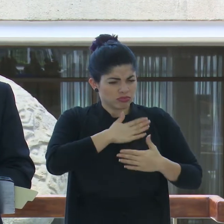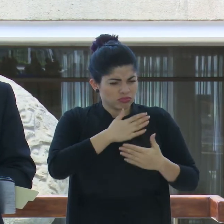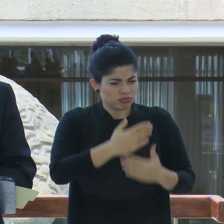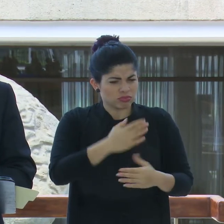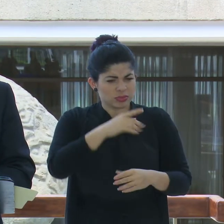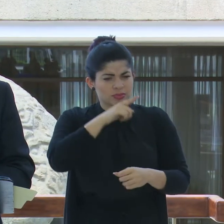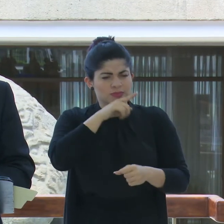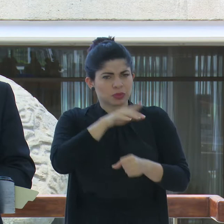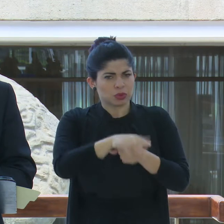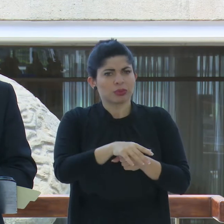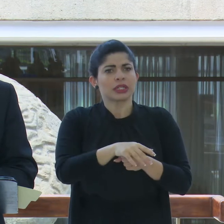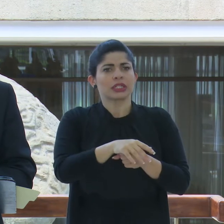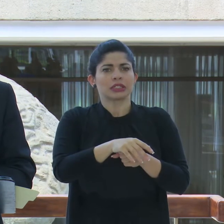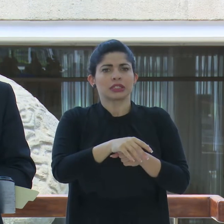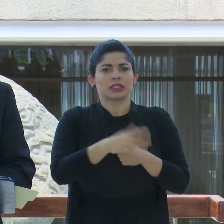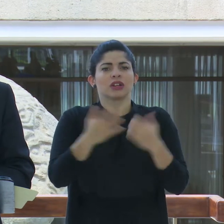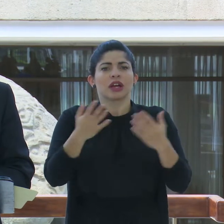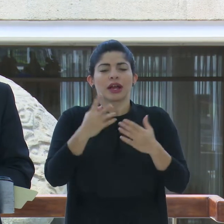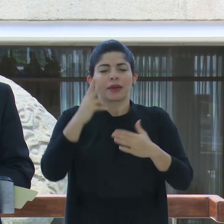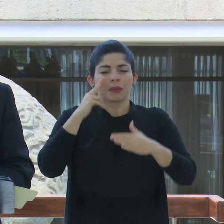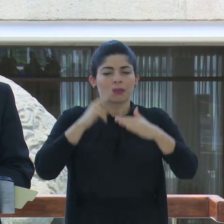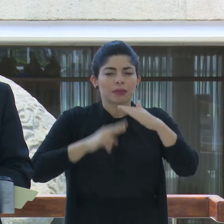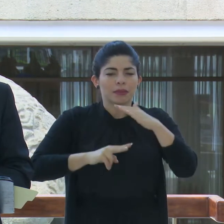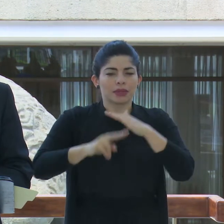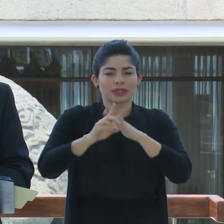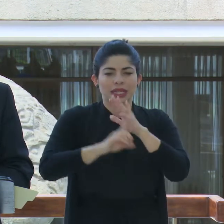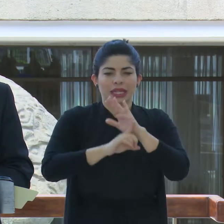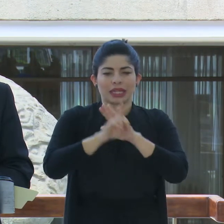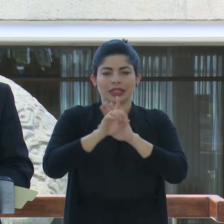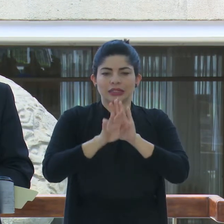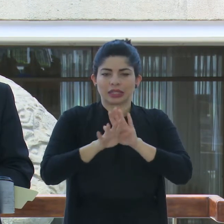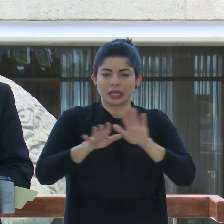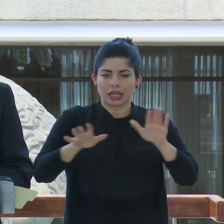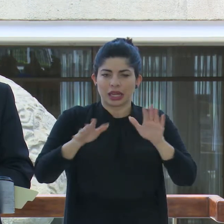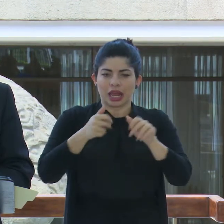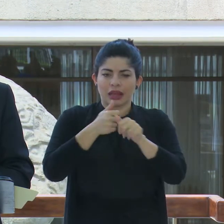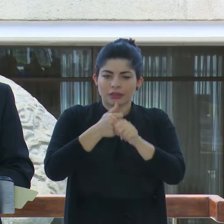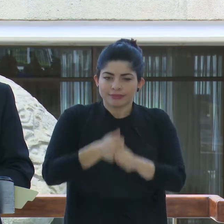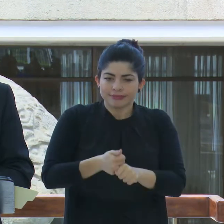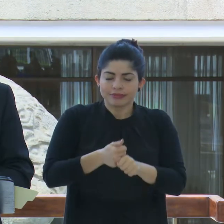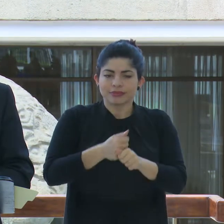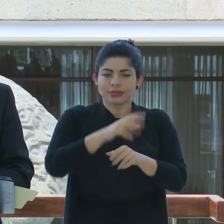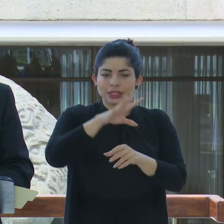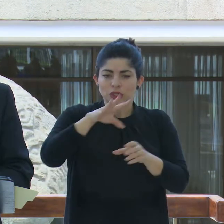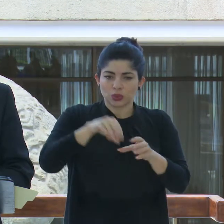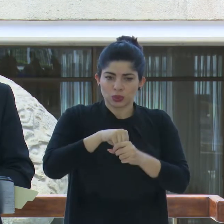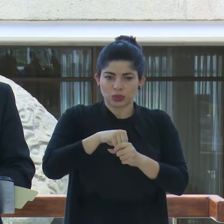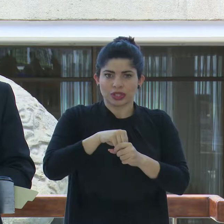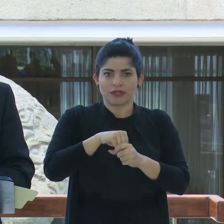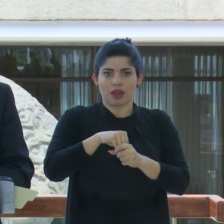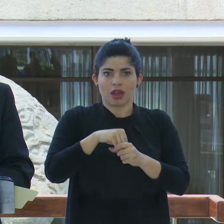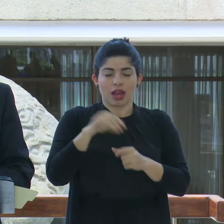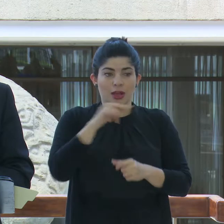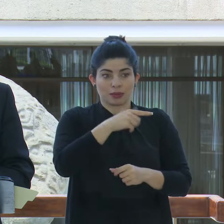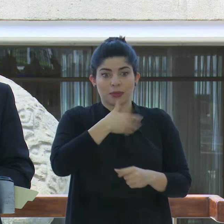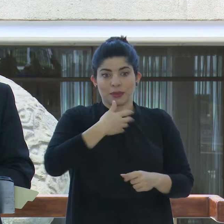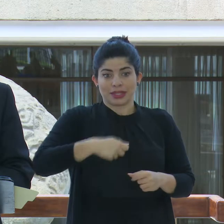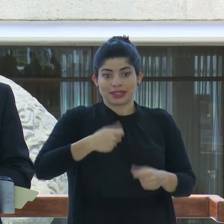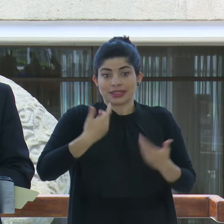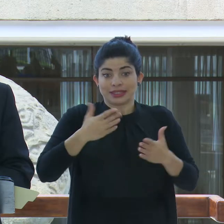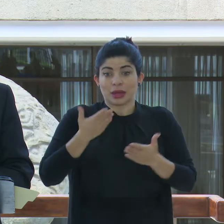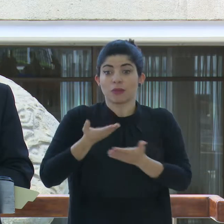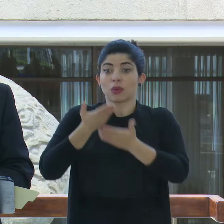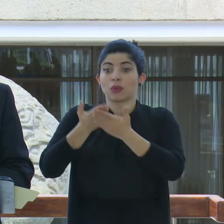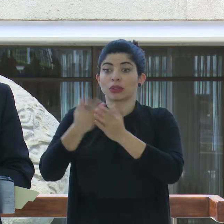compromiso la visión de desarrollo integral, sustentable e inclusiva que usted, señor presidente, le ha propuesto